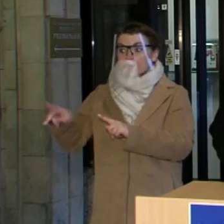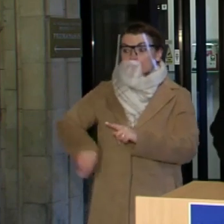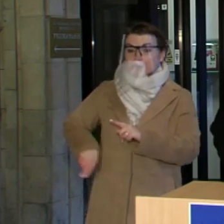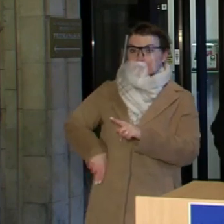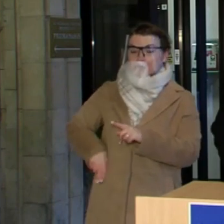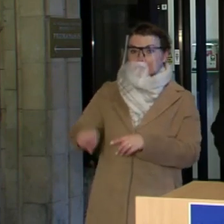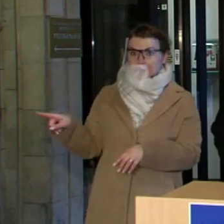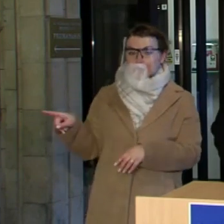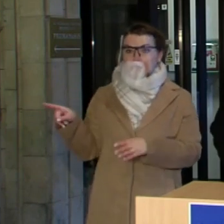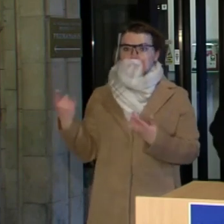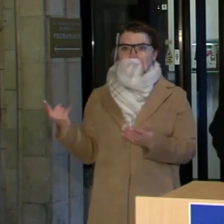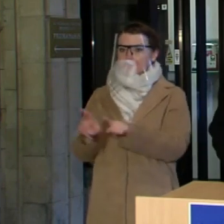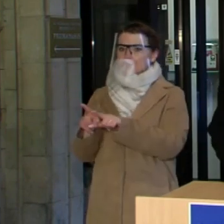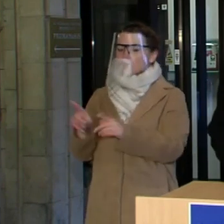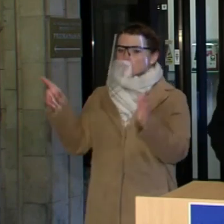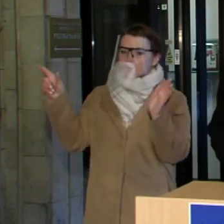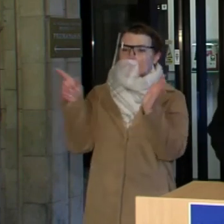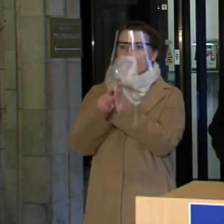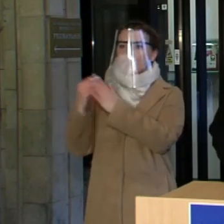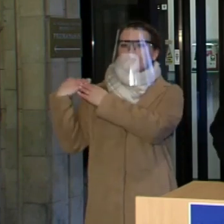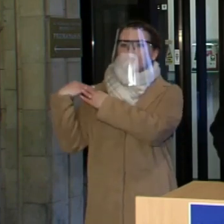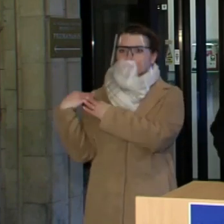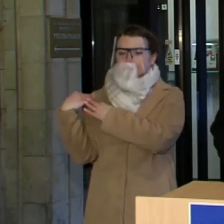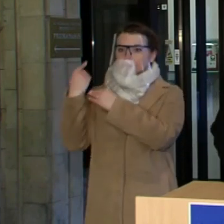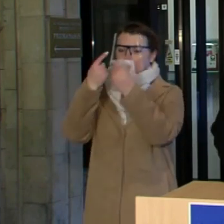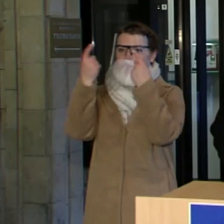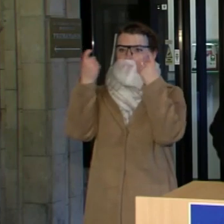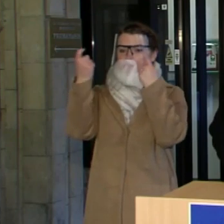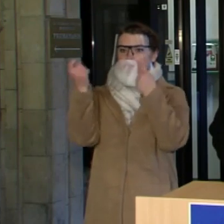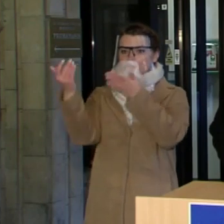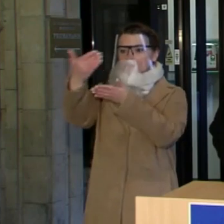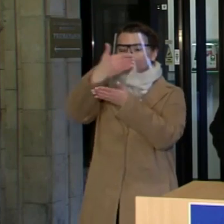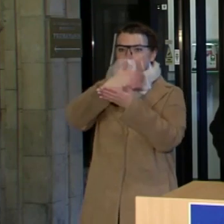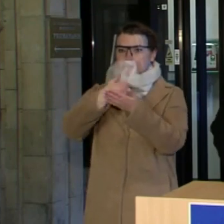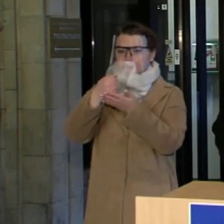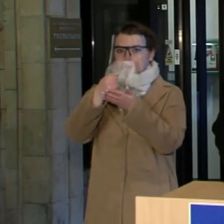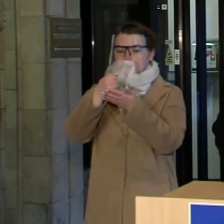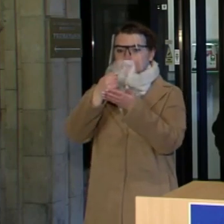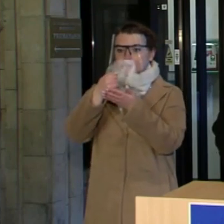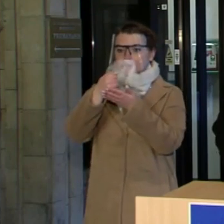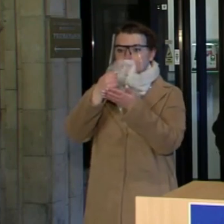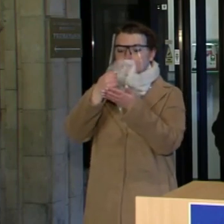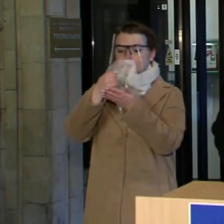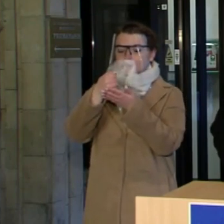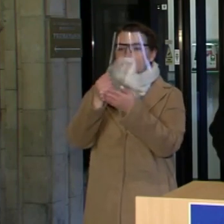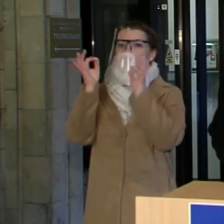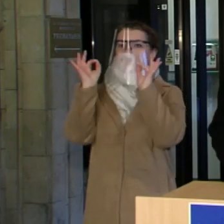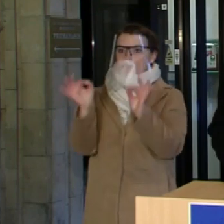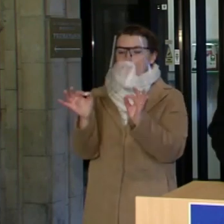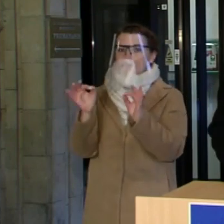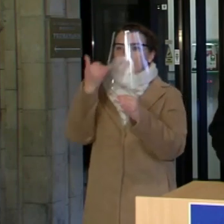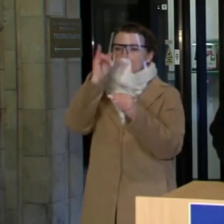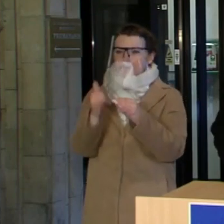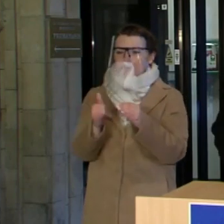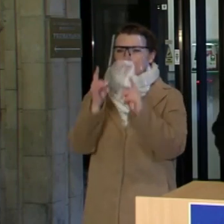yra įpareigota, kad šitą informaciją būtų surinkta. Taip, mes gyvename krizinėmis